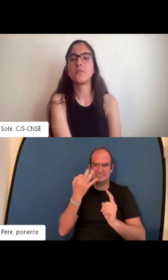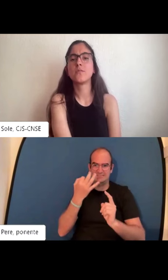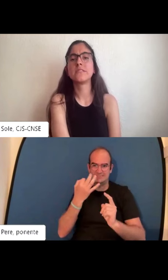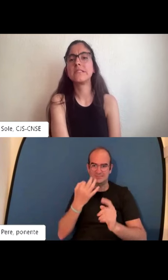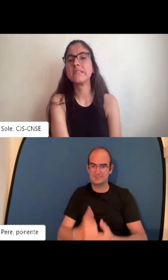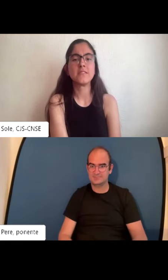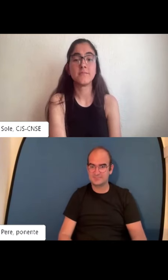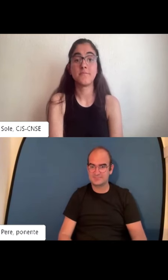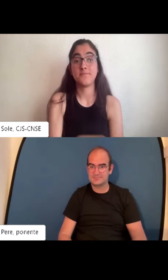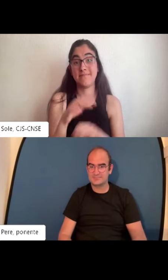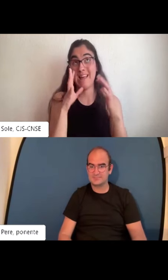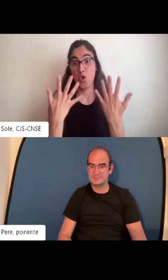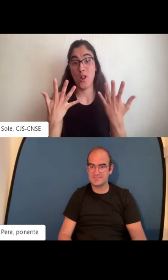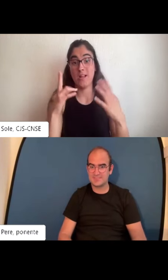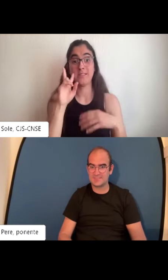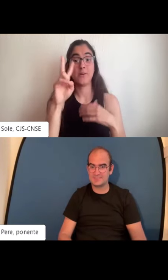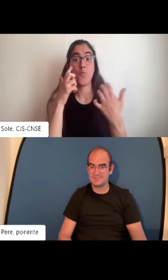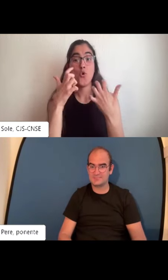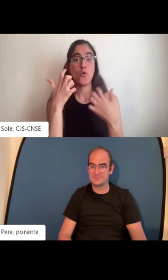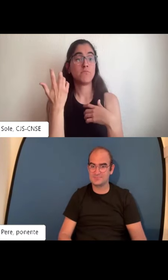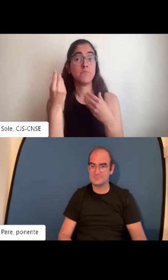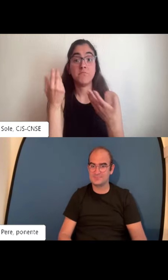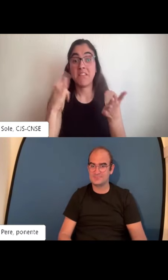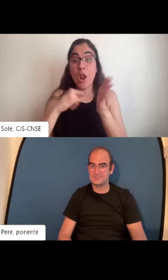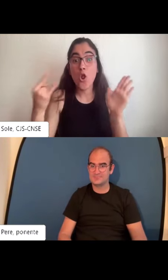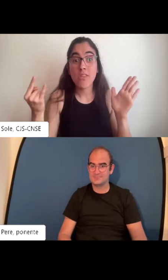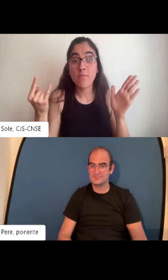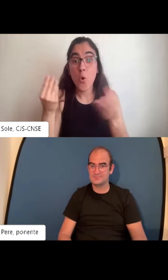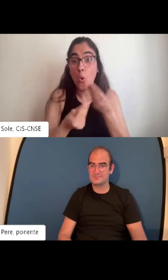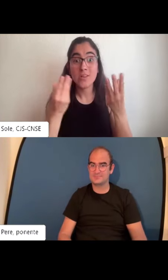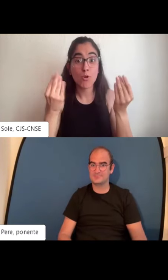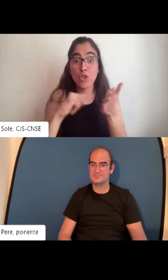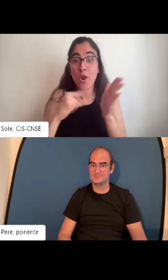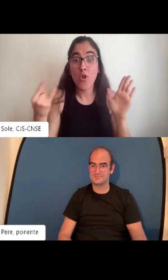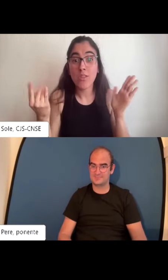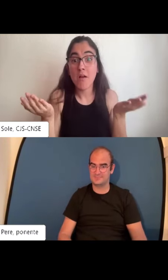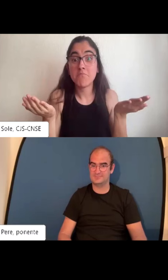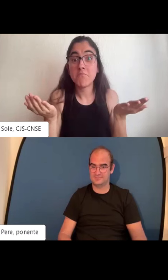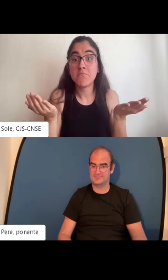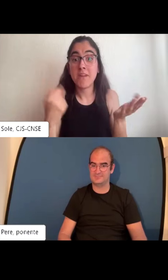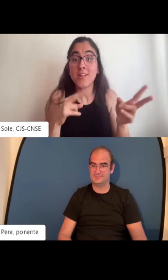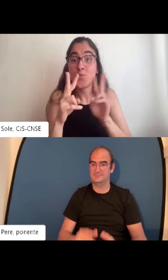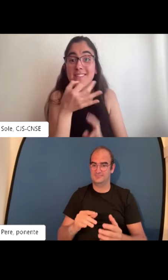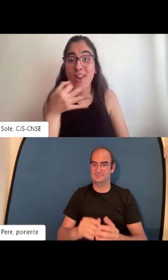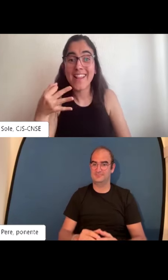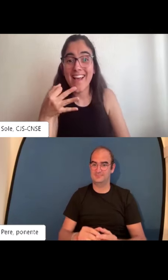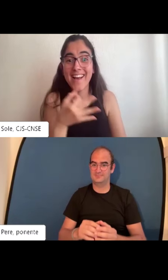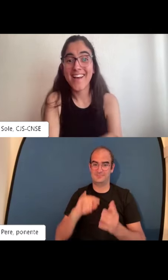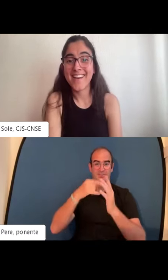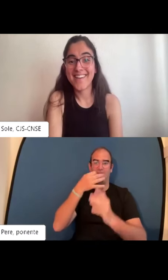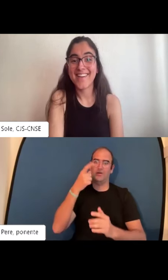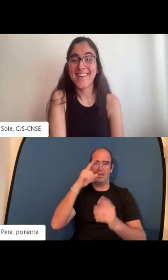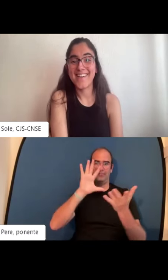Hasta ahora, la situación que se ha vivido en el mundo, no sé cómo veis cómo está. Es verdad que ahora usamos muchísimo la